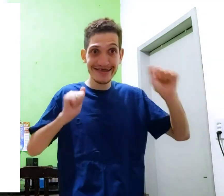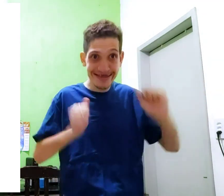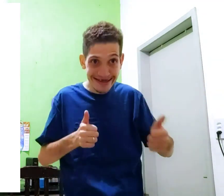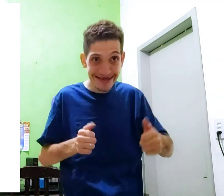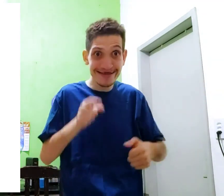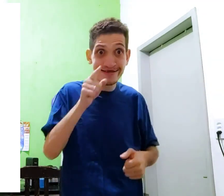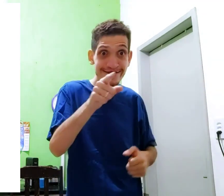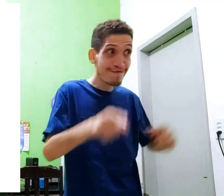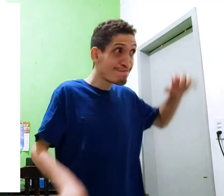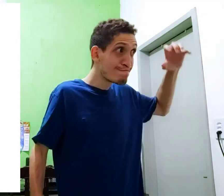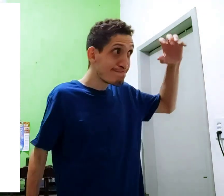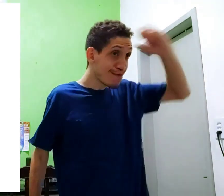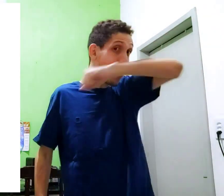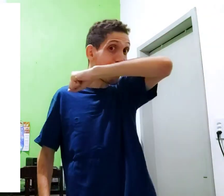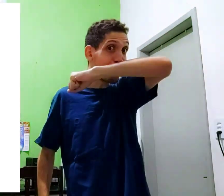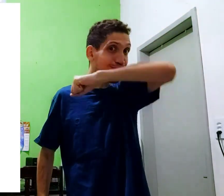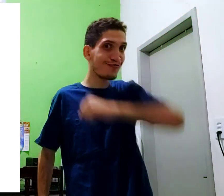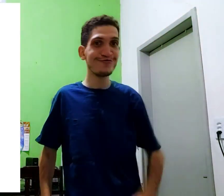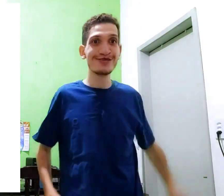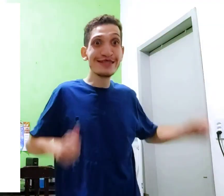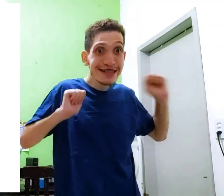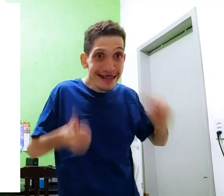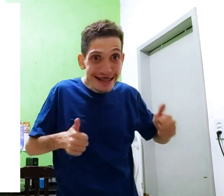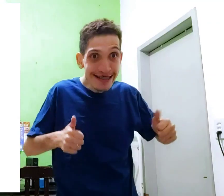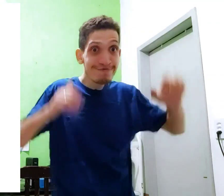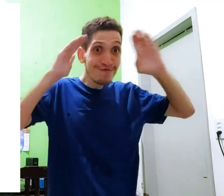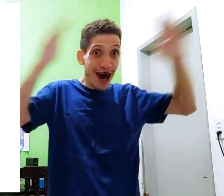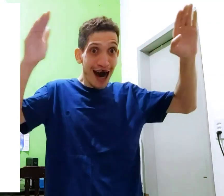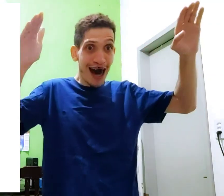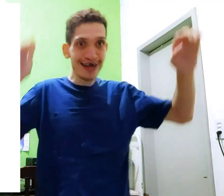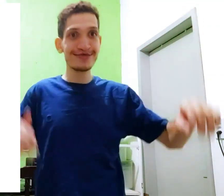consciência consciência você aprendeu tá? não não